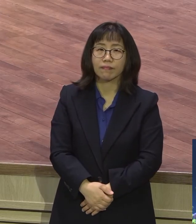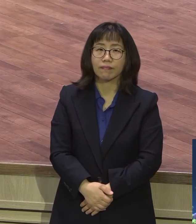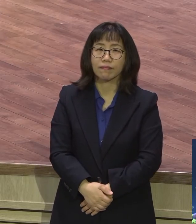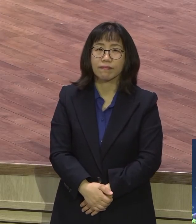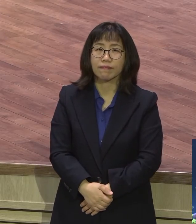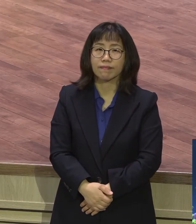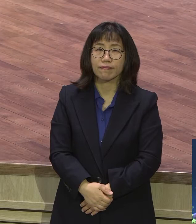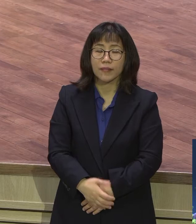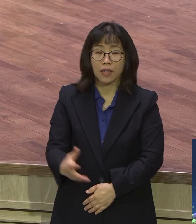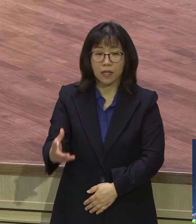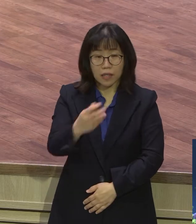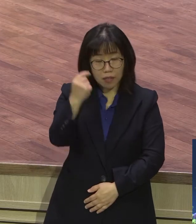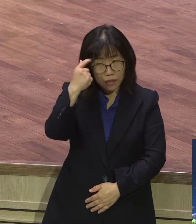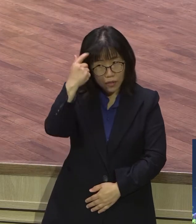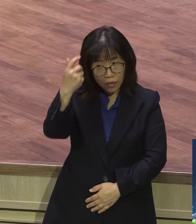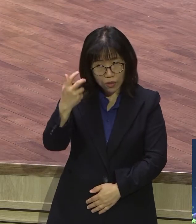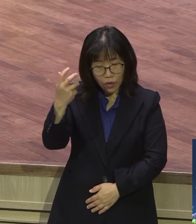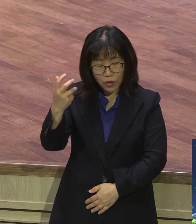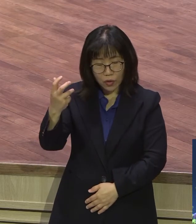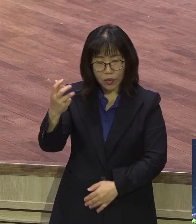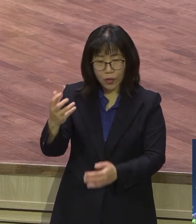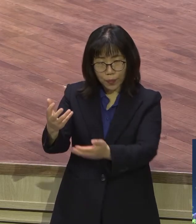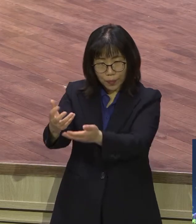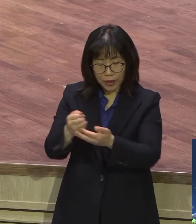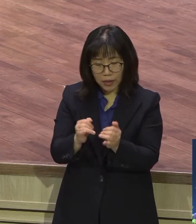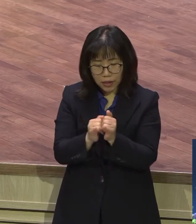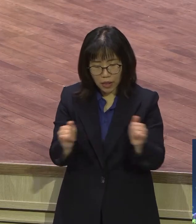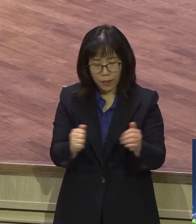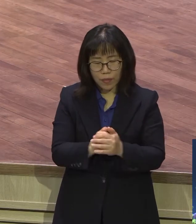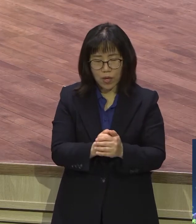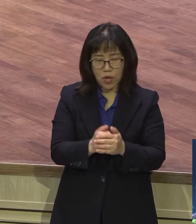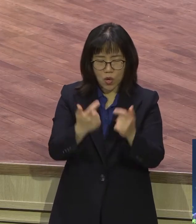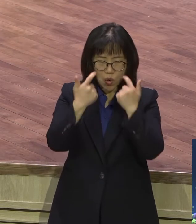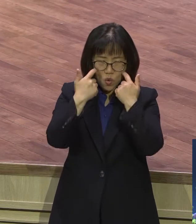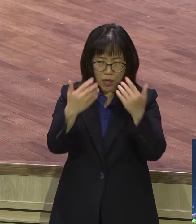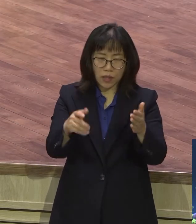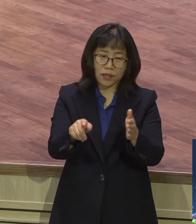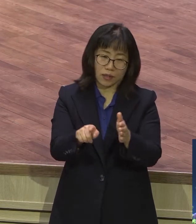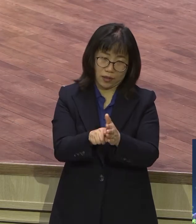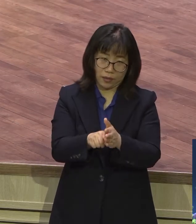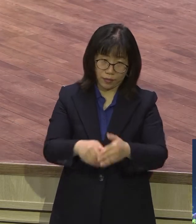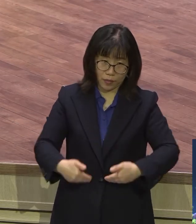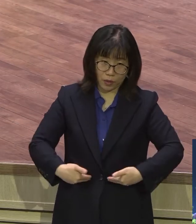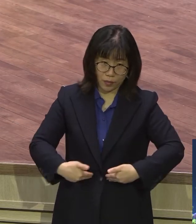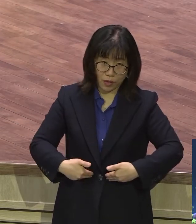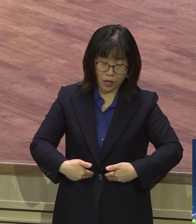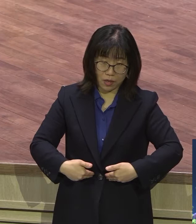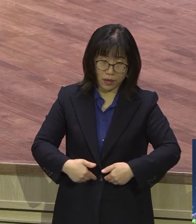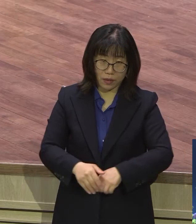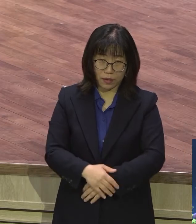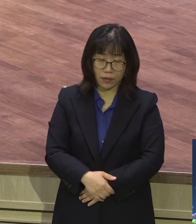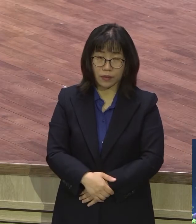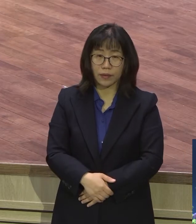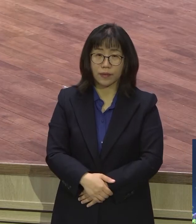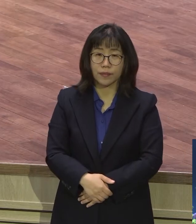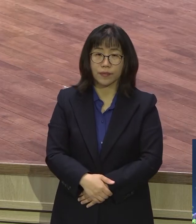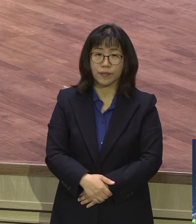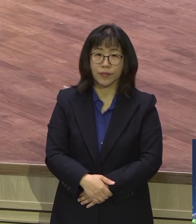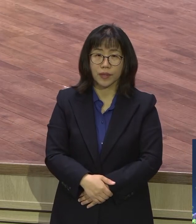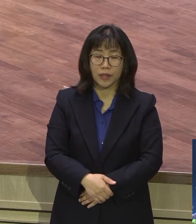성민이 사람은 그렇지 않습니다 예스노가 분명합니다 확실하게 여러분이 어떤 신분인가를 어떤 권세가 주어진가